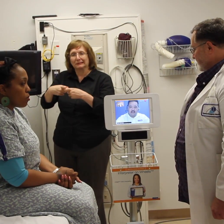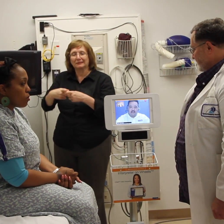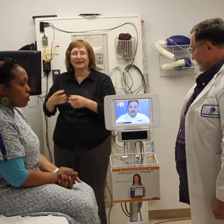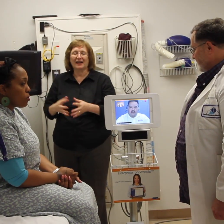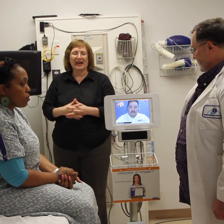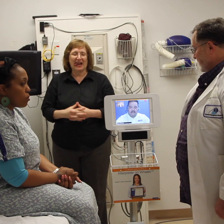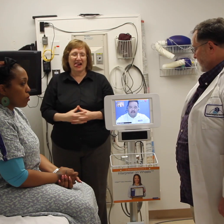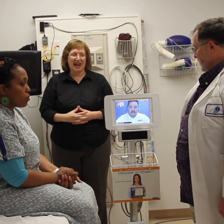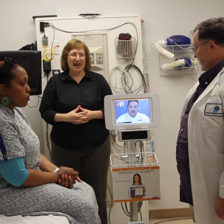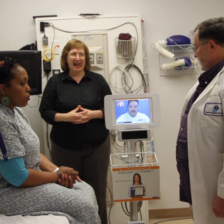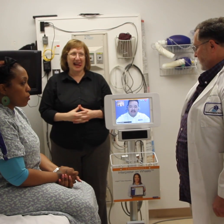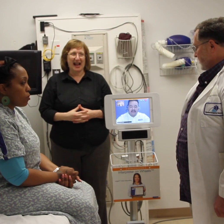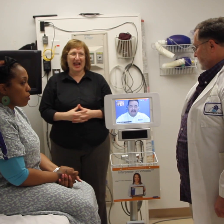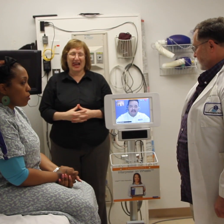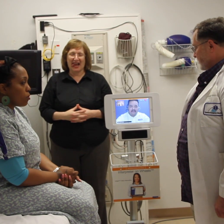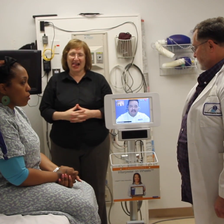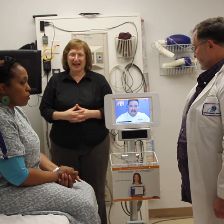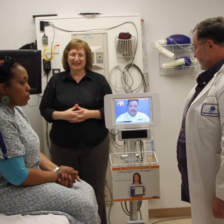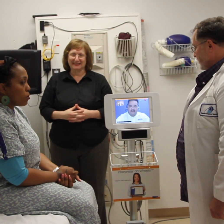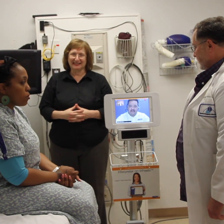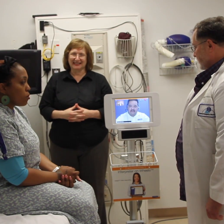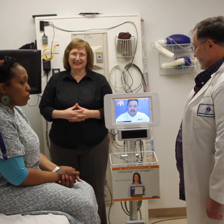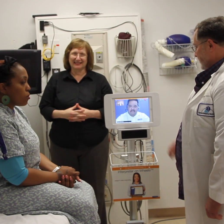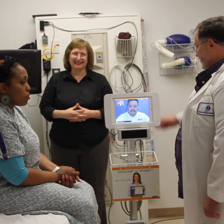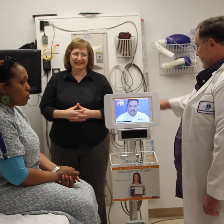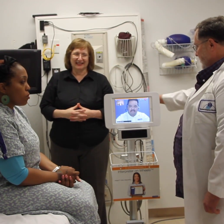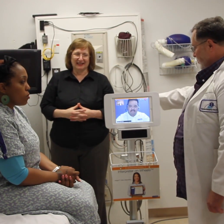Uh, sure. Can I kindly see the patient if it's okay? Sure.